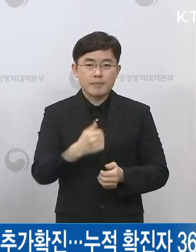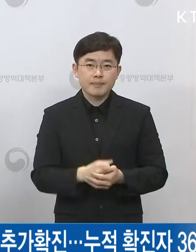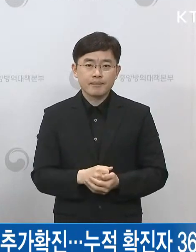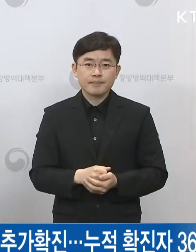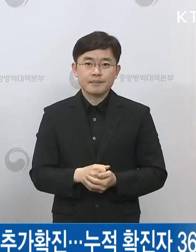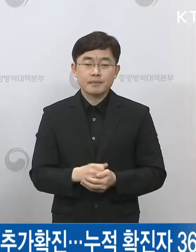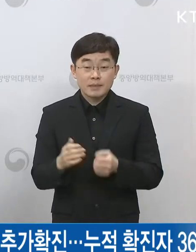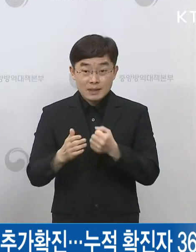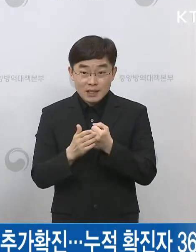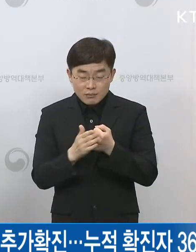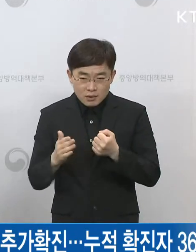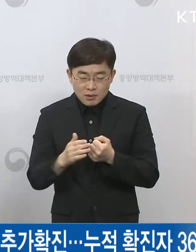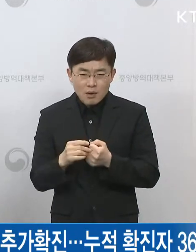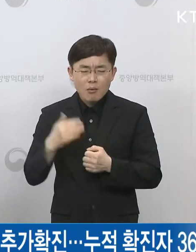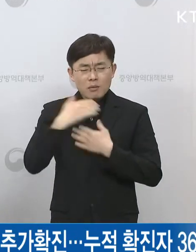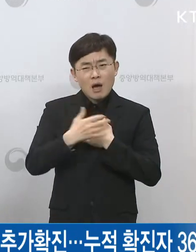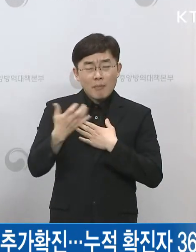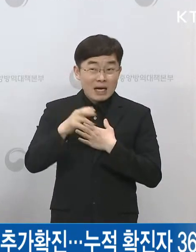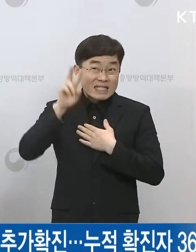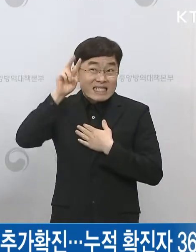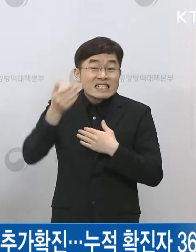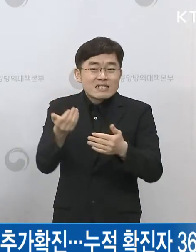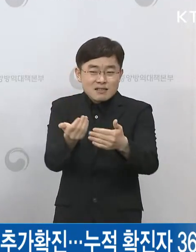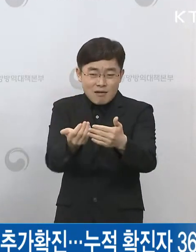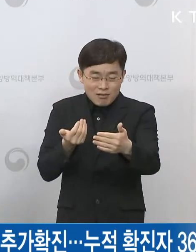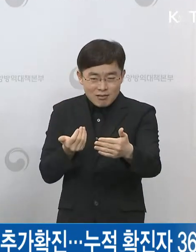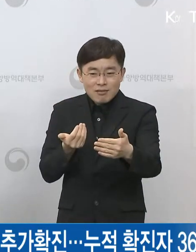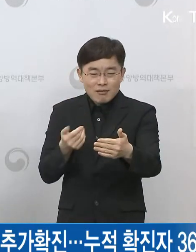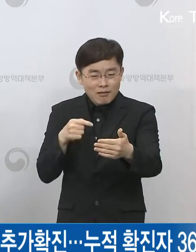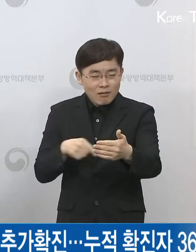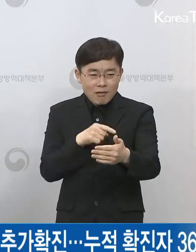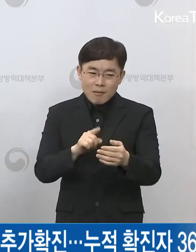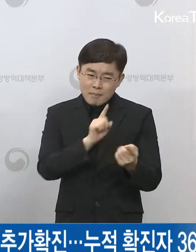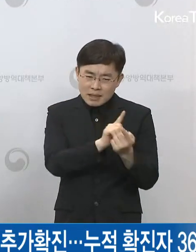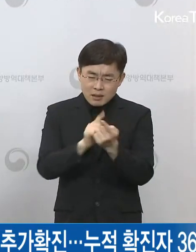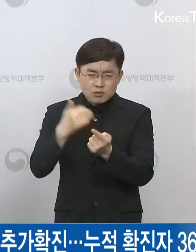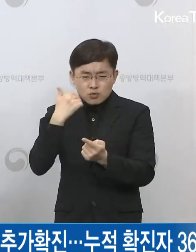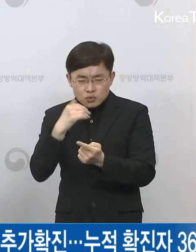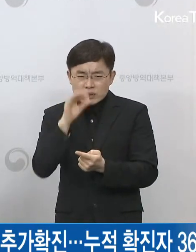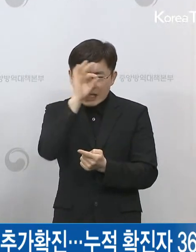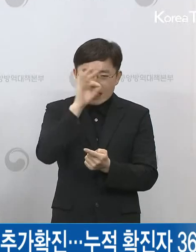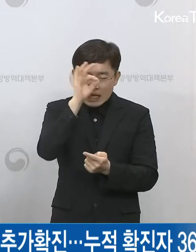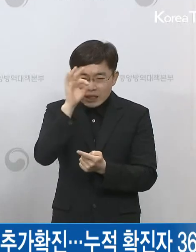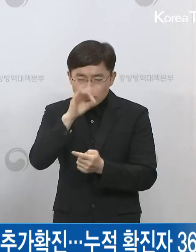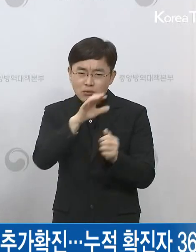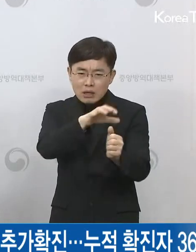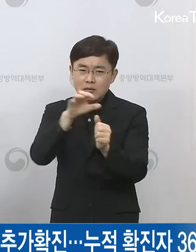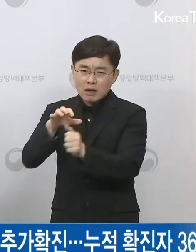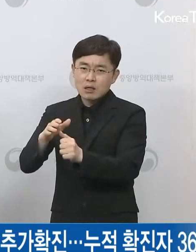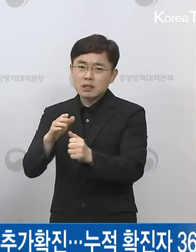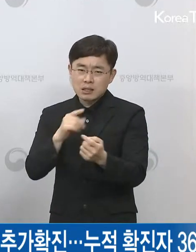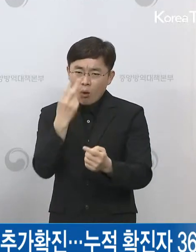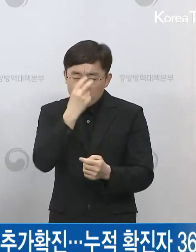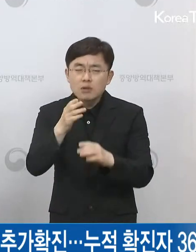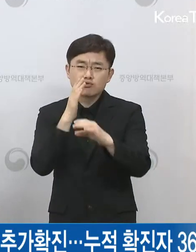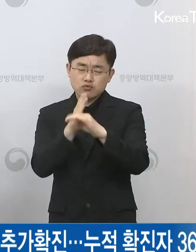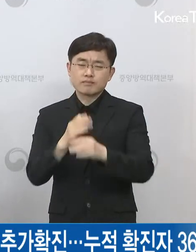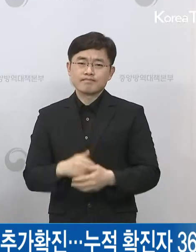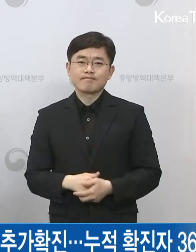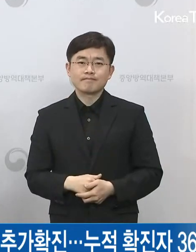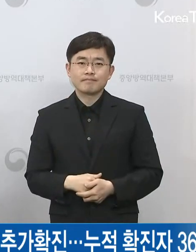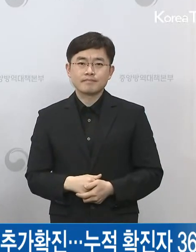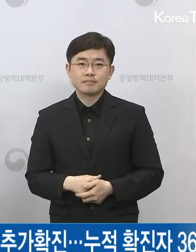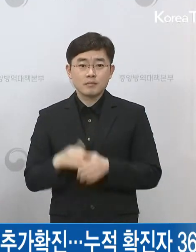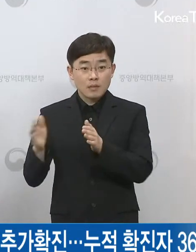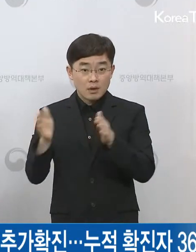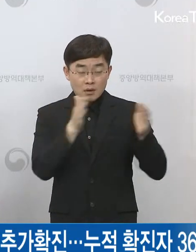전까지의 동선을 조사해서 접촉자 분류를 하고 있는 그런 상황입니다. 그래서 상황은 그렇고요. 그리고 이분으로 인해서